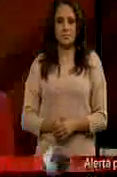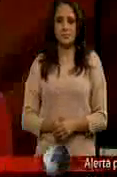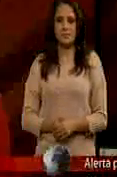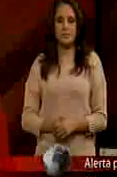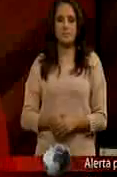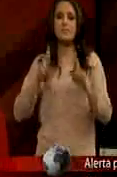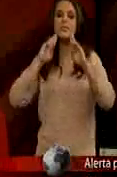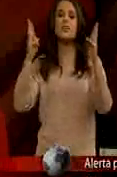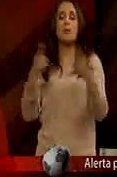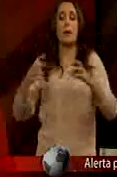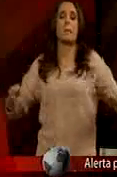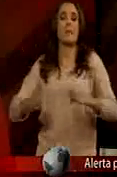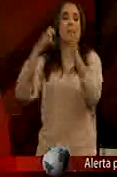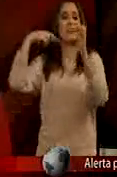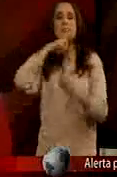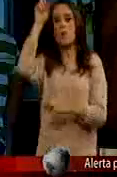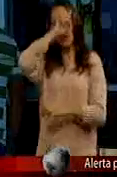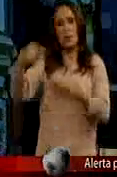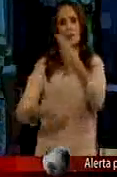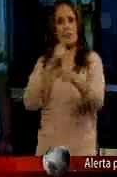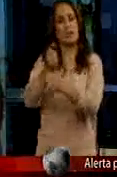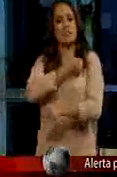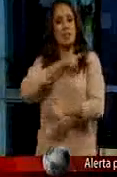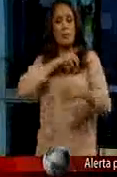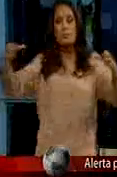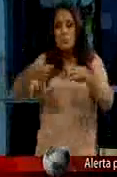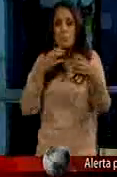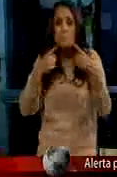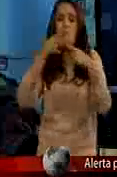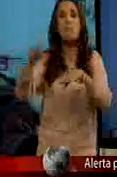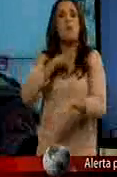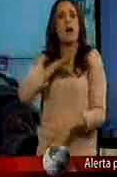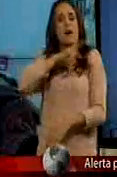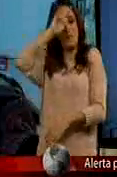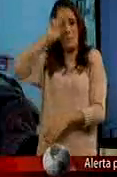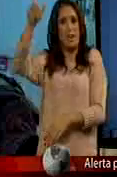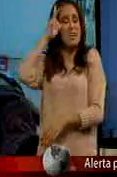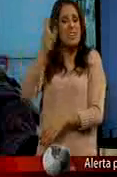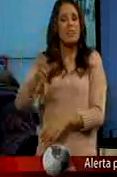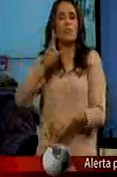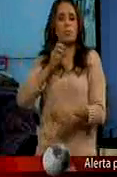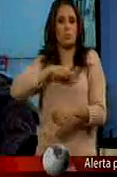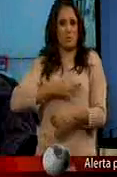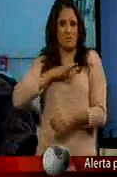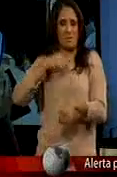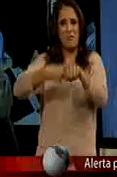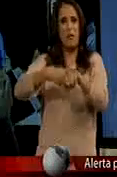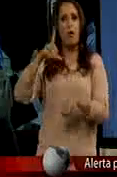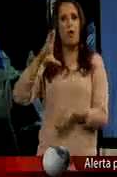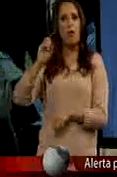Se reúne de emergencia El Consejo Nacional de Salud Por el brote de cólera En Hidalgo Ayer o antier Teníamos por aquí A una